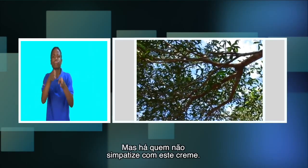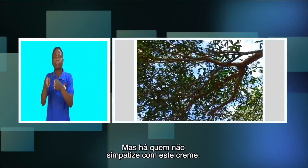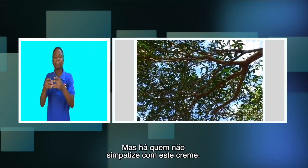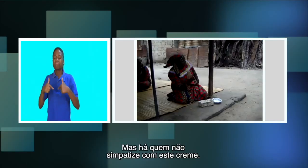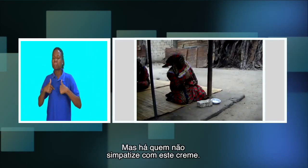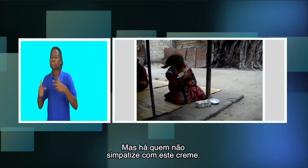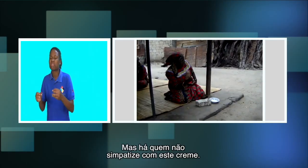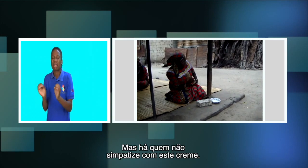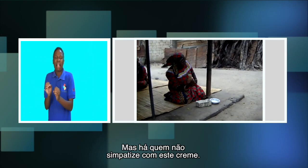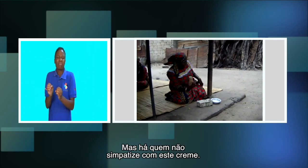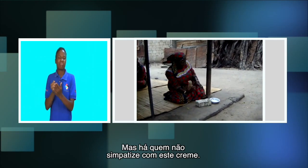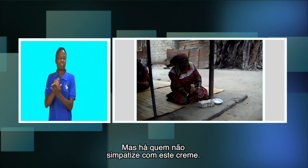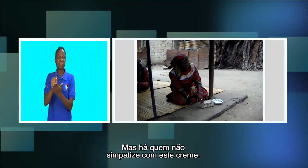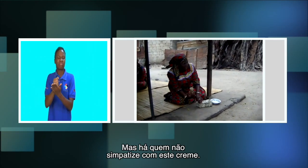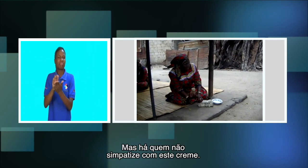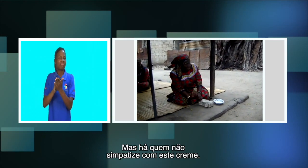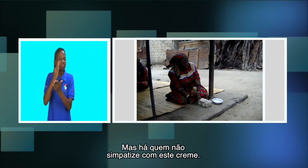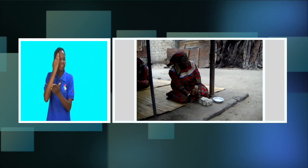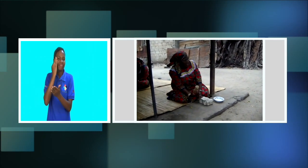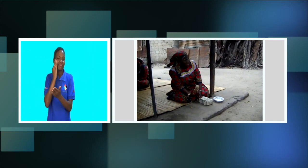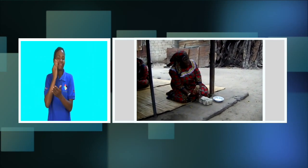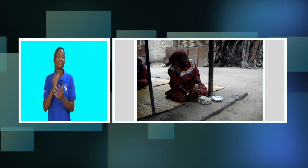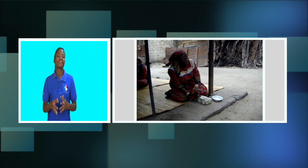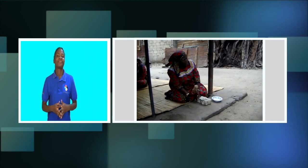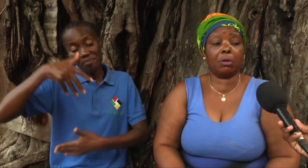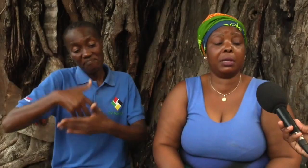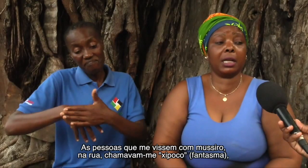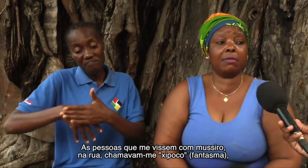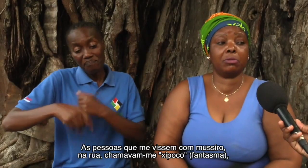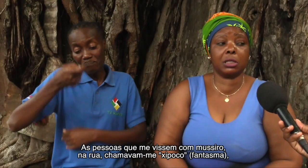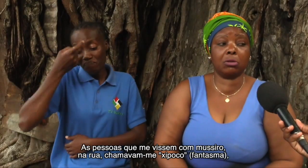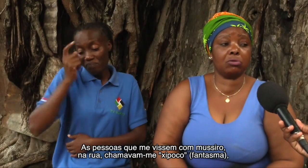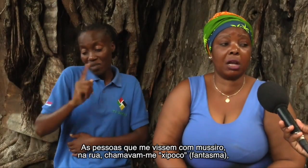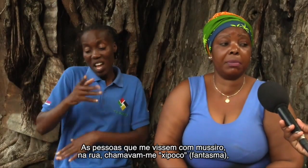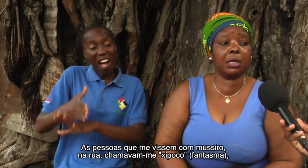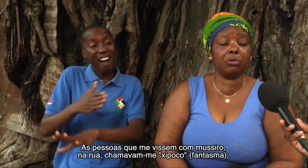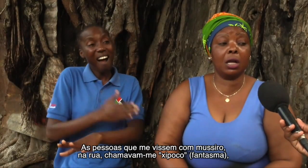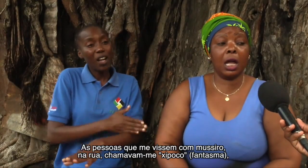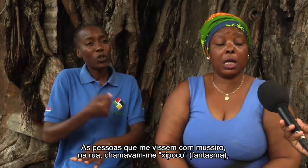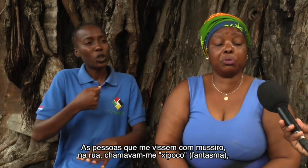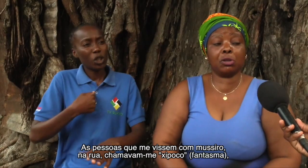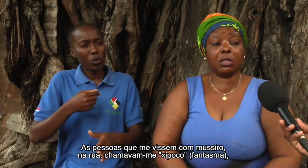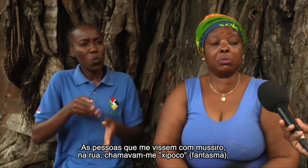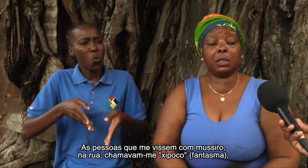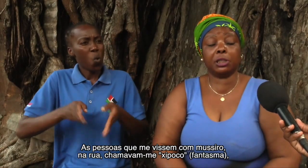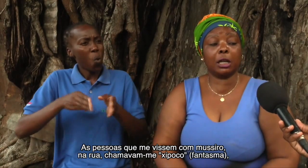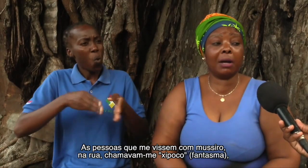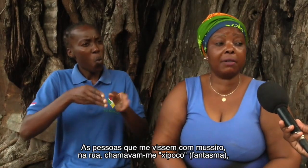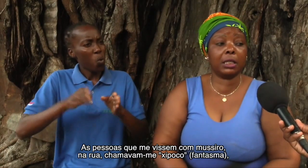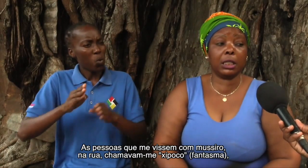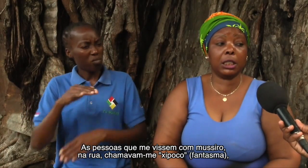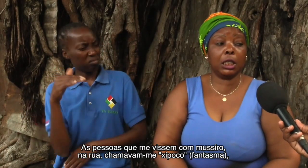Mas há quem não simpatize com este creme. Publicava Muciro no caminho, as pessoas me